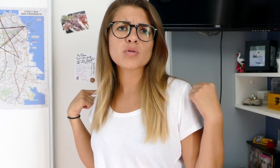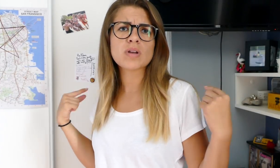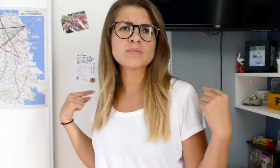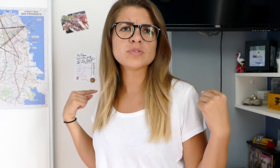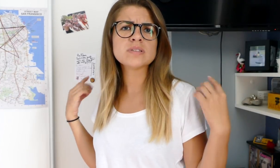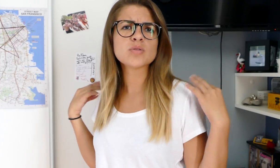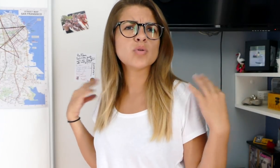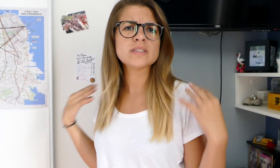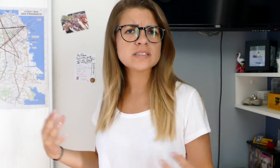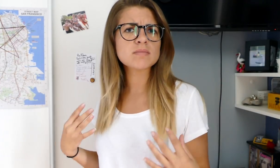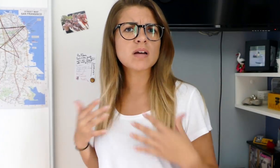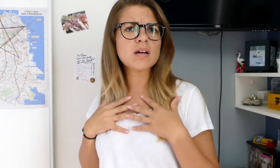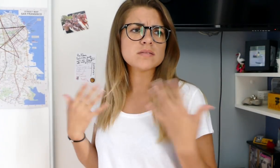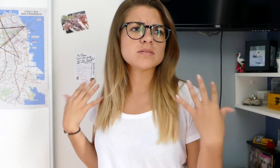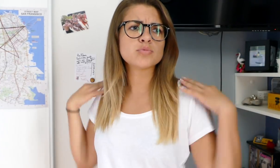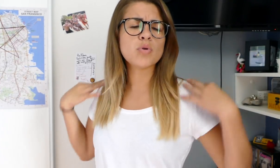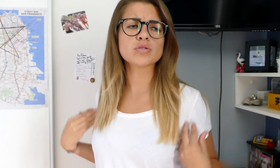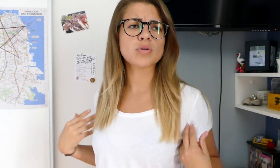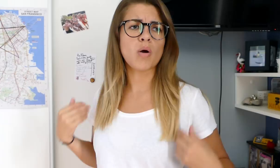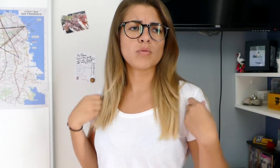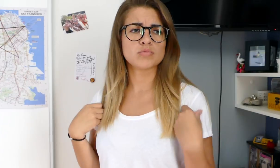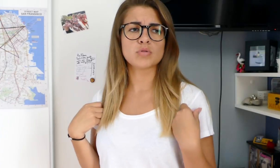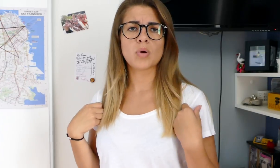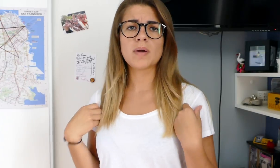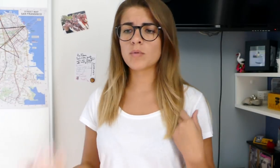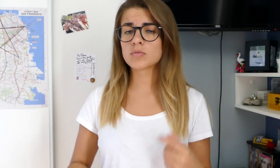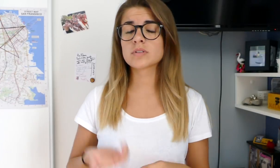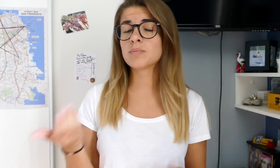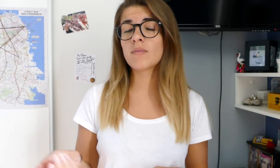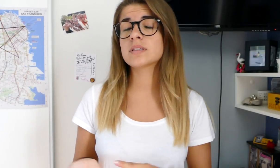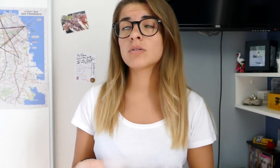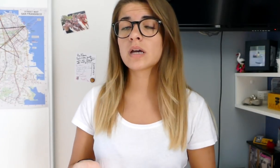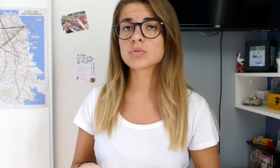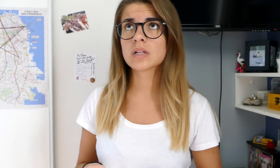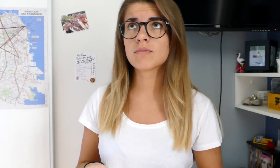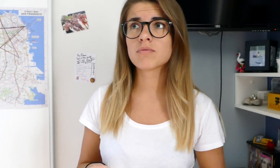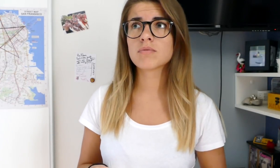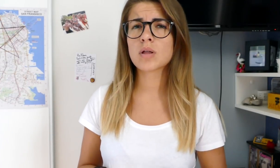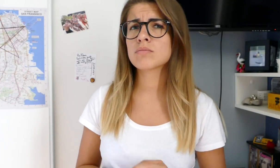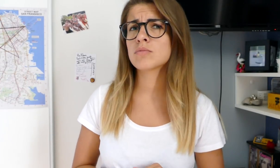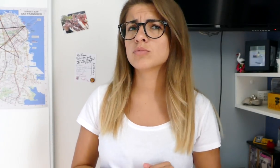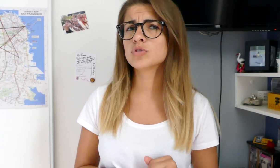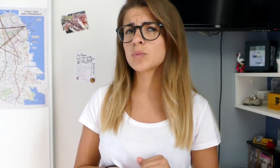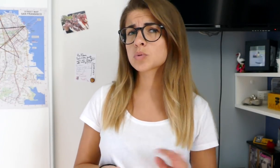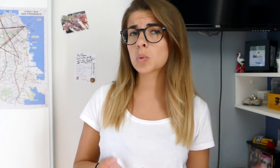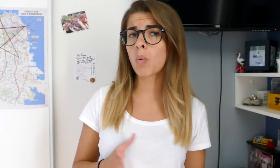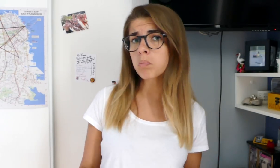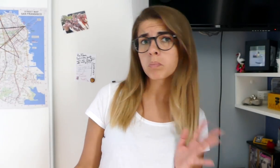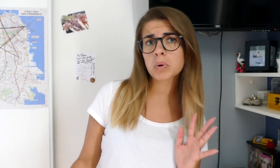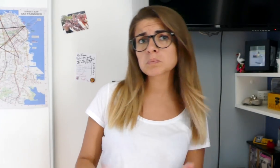que la musique, rythme, où tu le ressens par toi-même, où tu peux m'entrer à ton téléphone. Je ne me trompe pas.